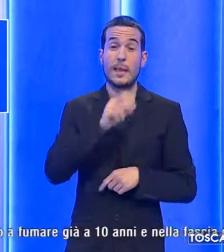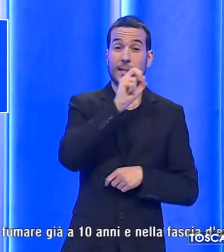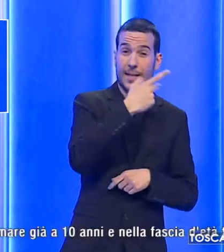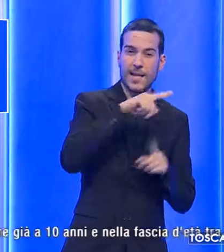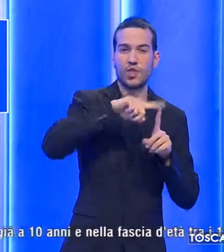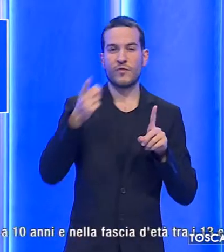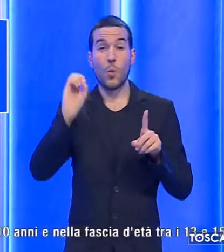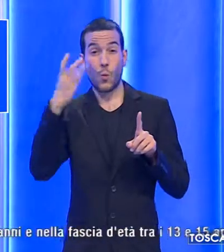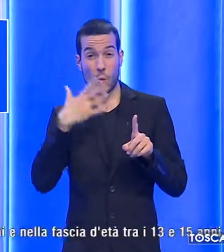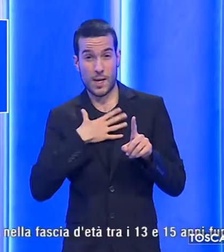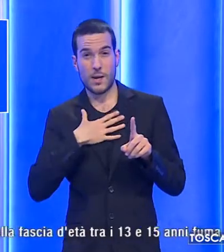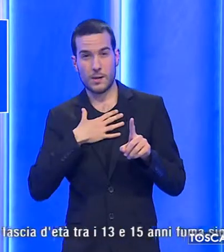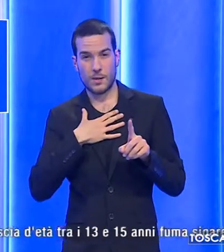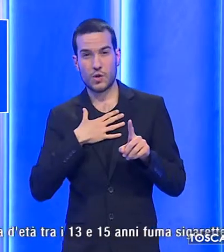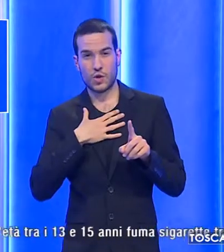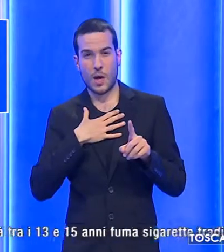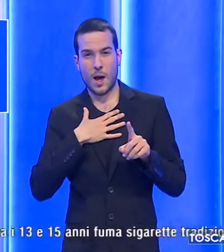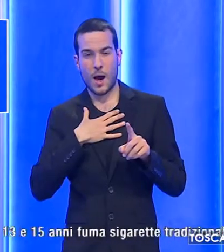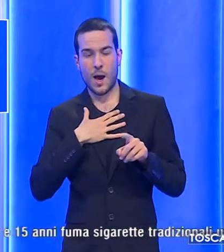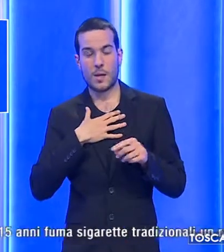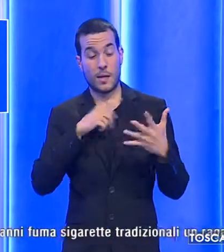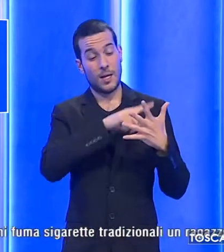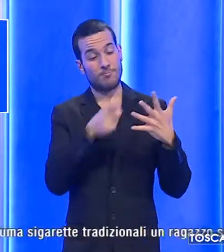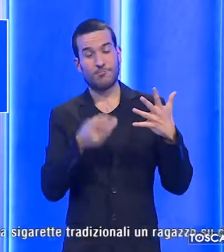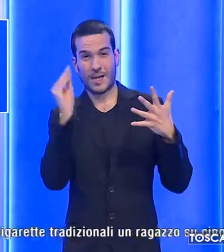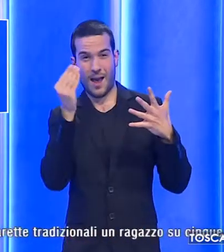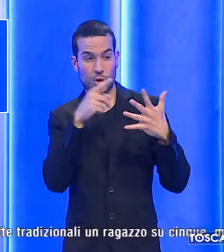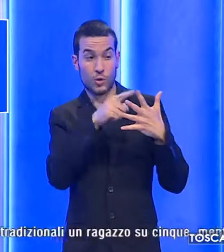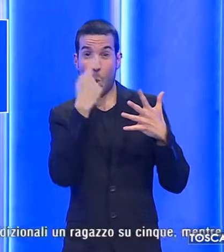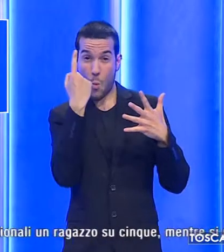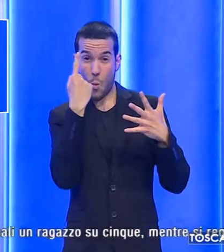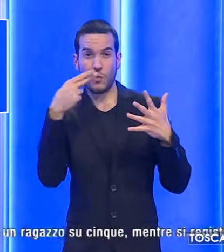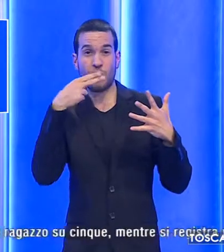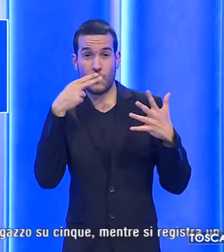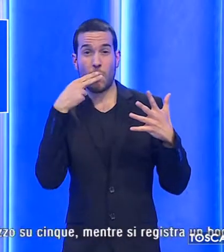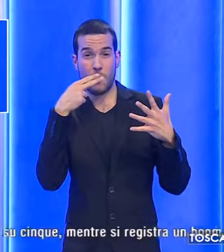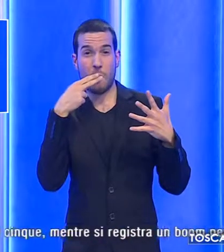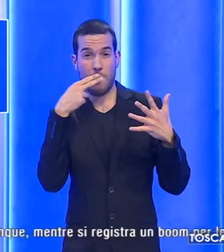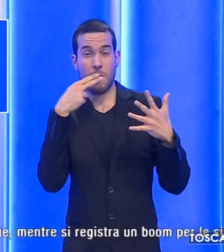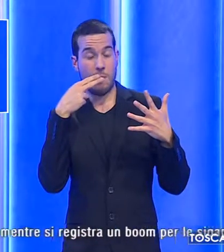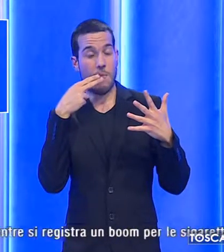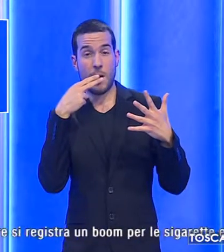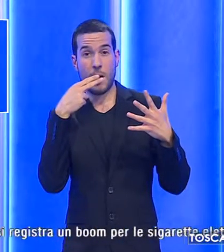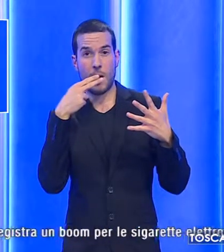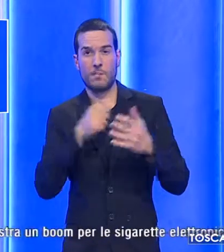e i 15 anni fuma sigarette tradizionali un ragazzo su cinque, mentre si registra un boom per le